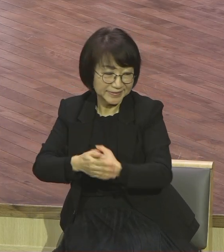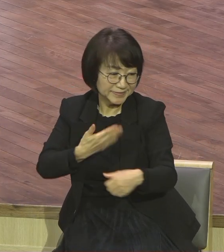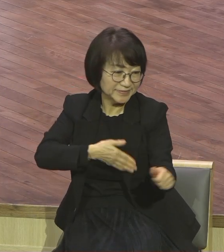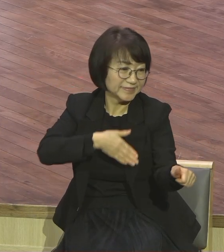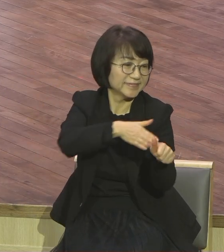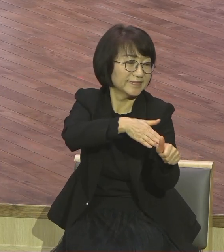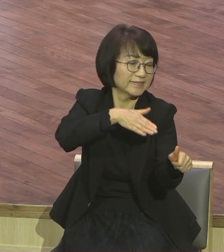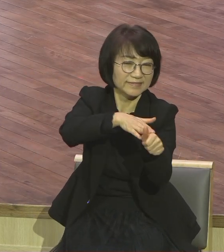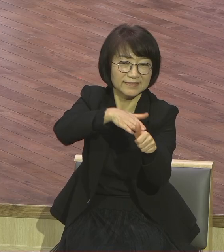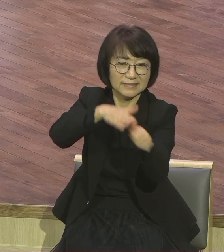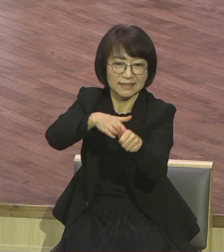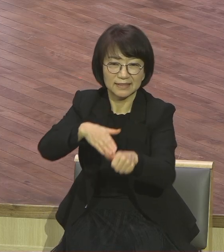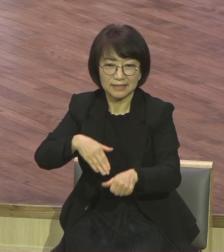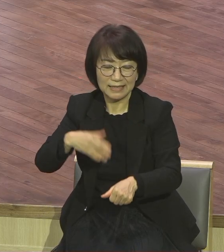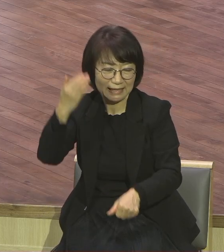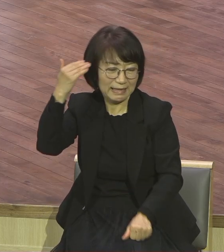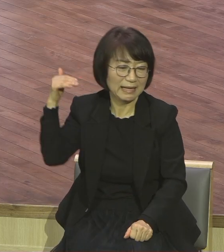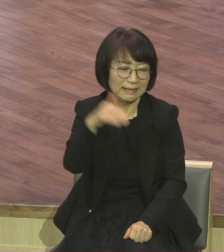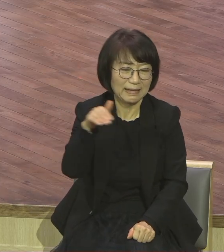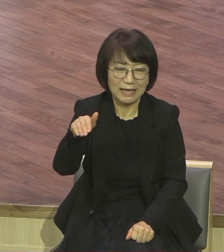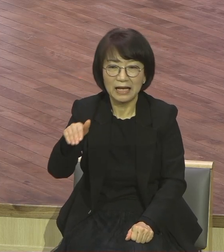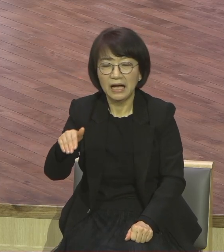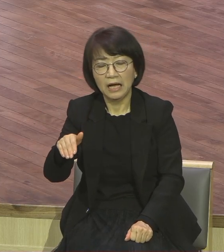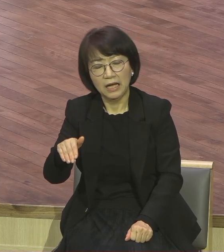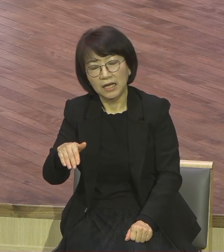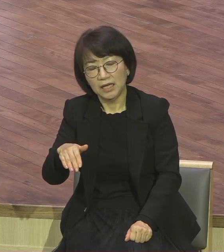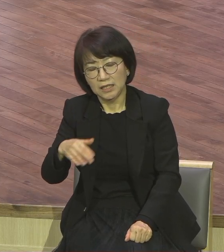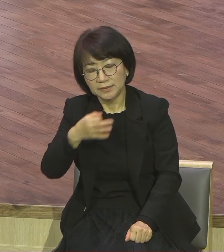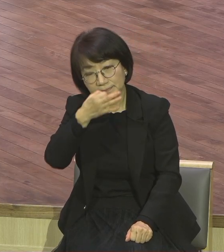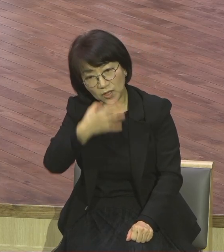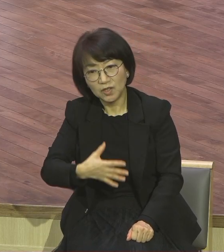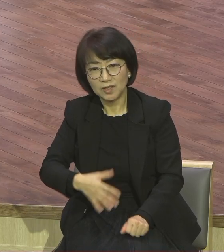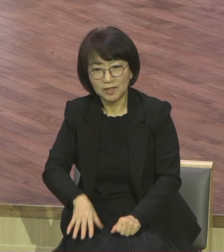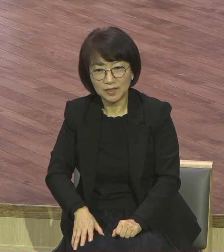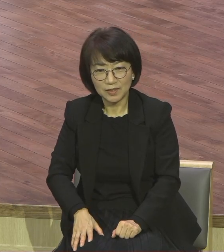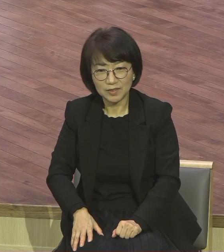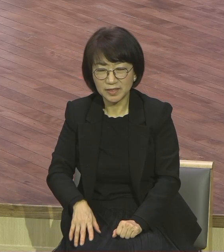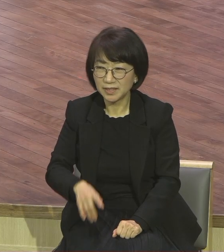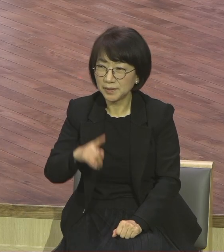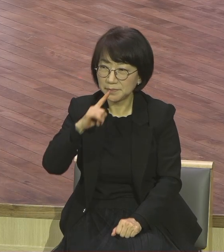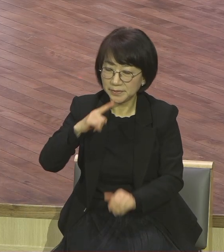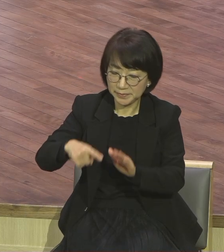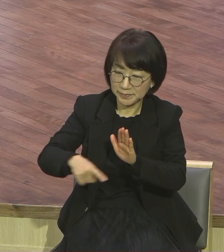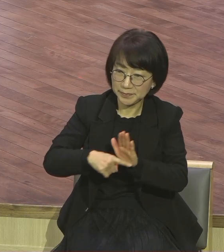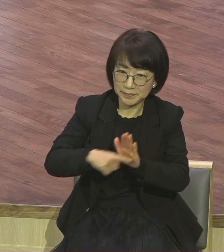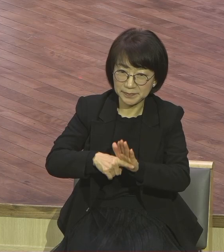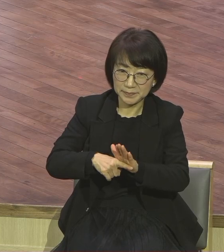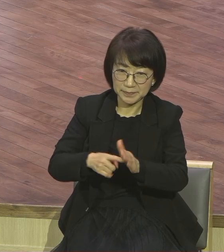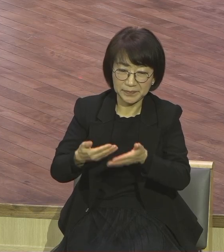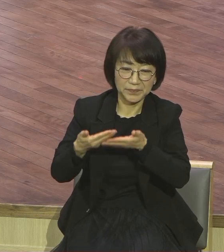피스메이크 아니야 트러블 메이크 계속 빗딱 한 소리 부정적인 말 그리고 공동체를 다 깨버려